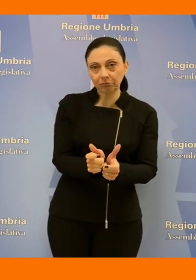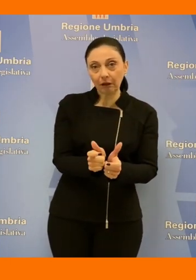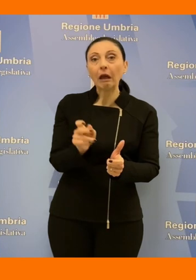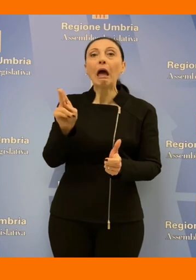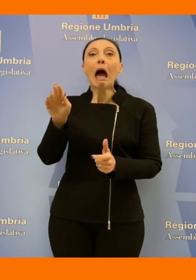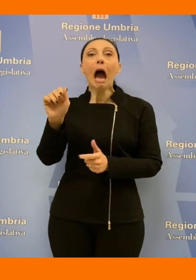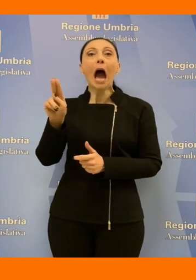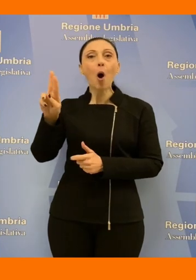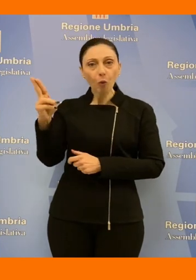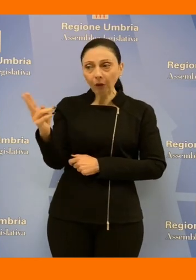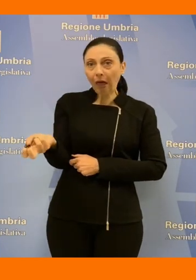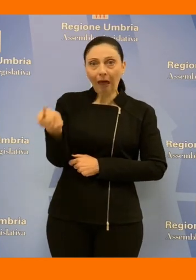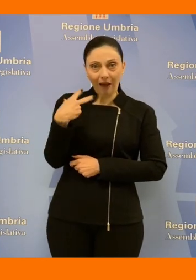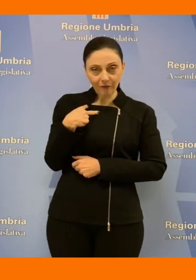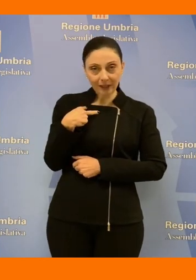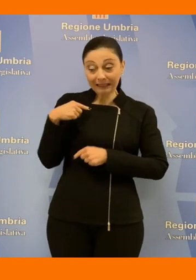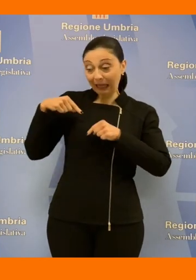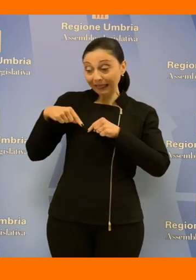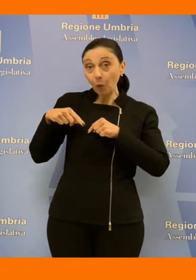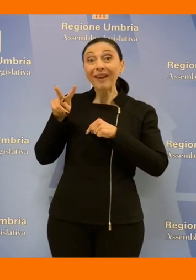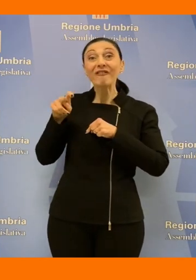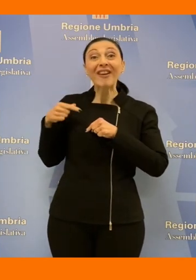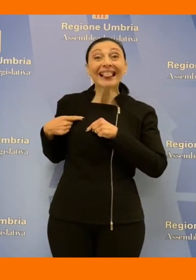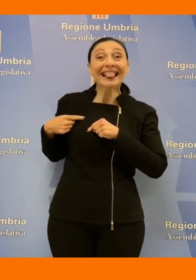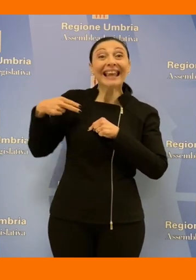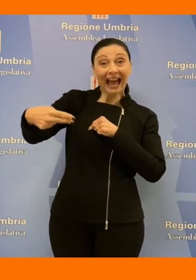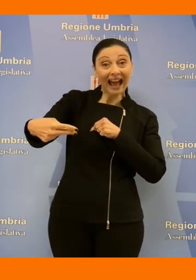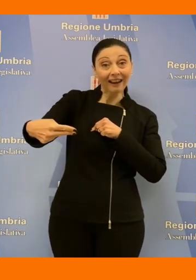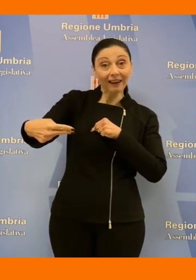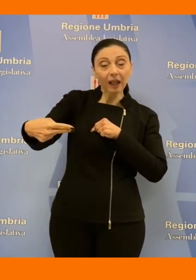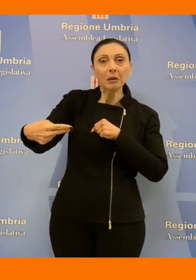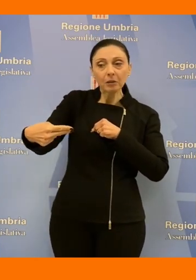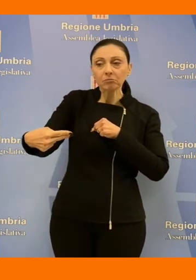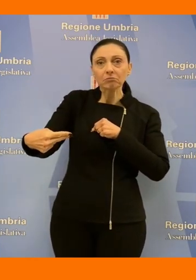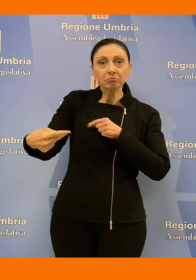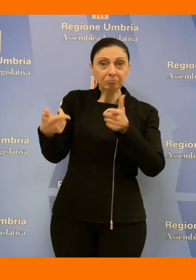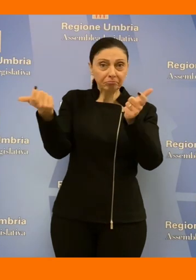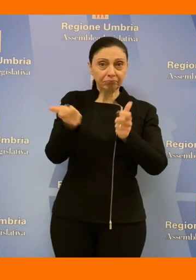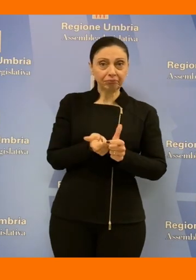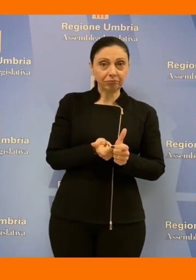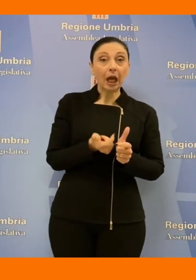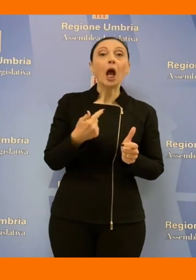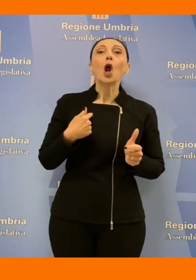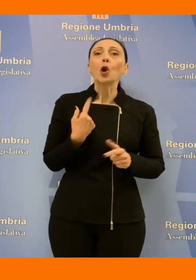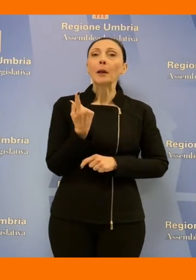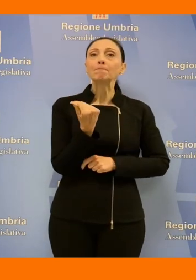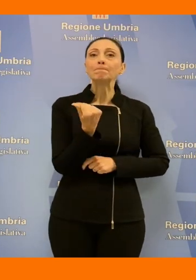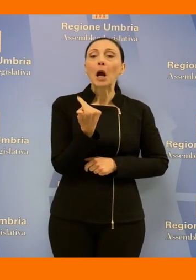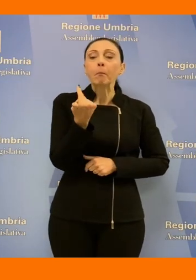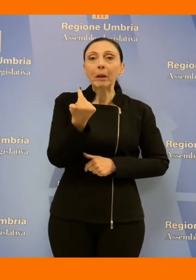ci dice avverrà da qui ai prossimi vent'anni noi non avremo i rifiuti per mandare avanti un termovalorizzatore quindi cosa